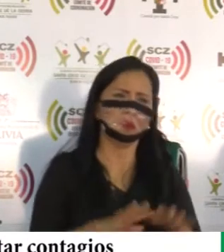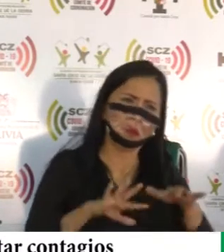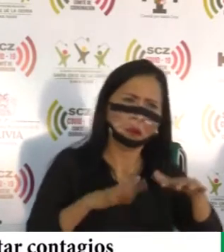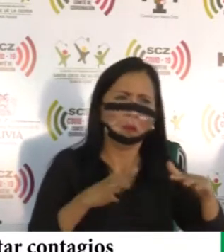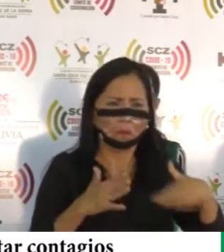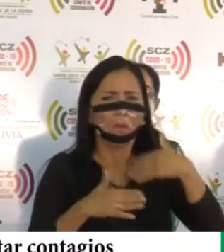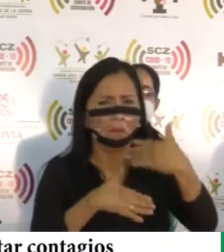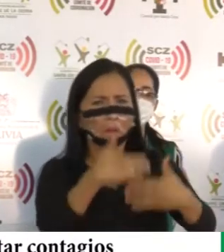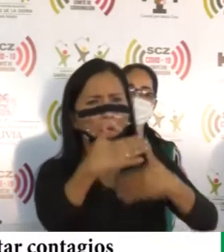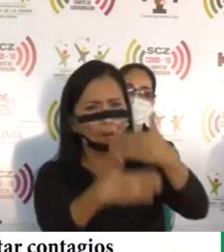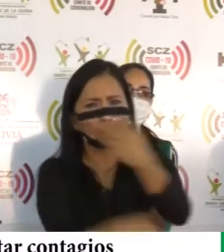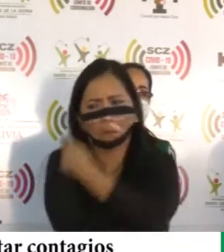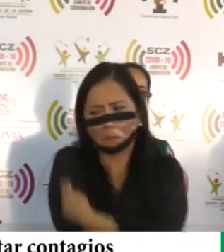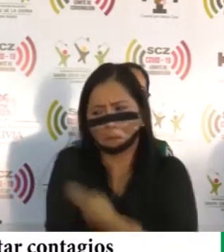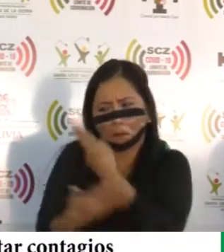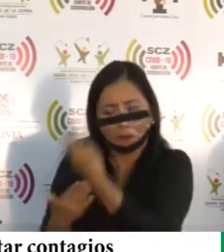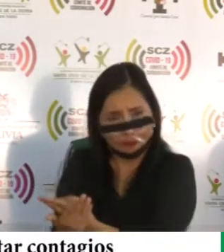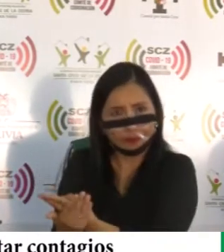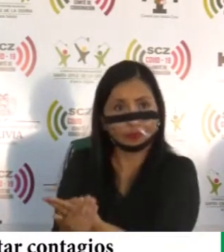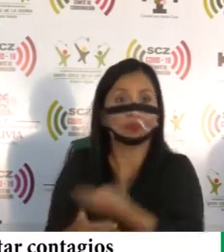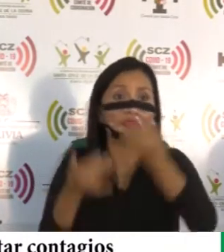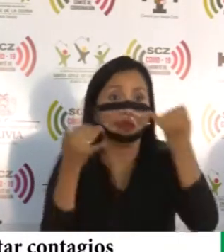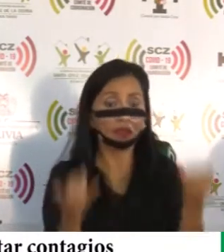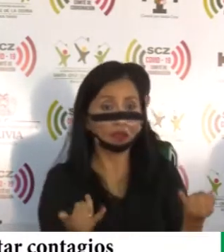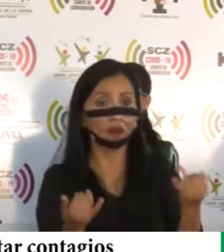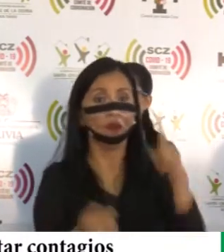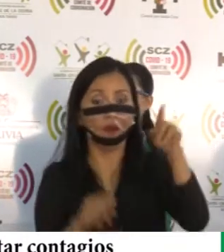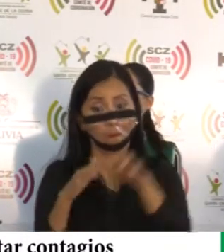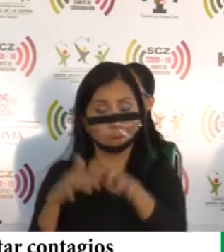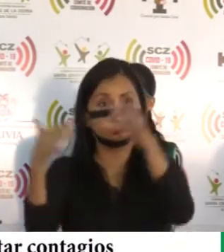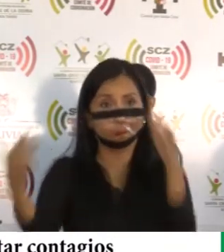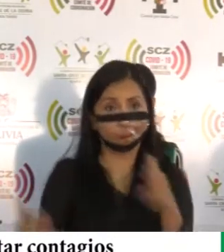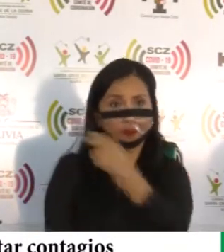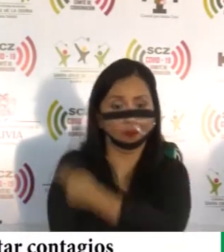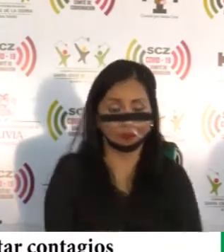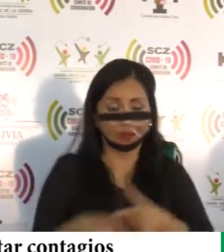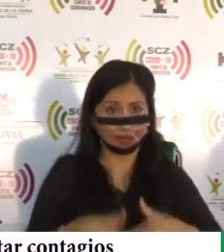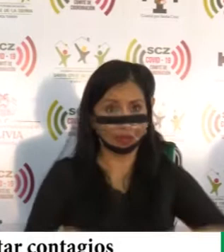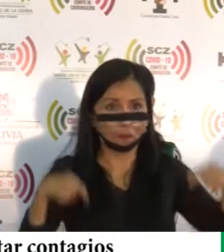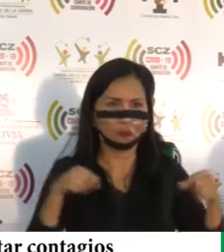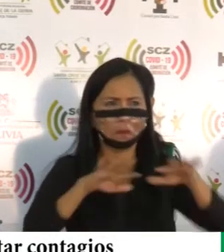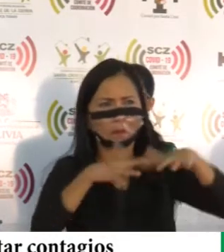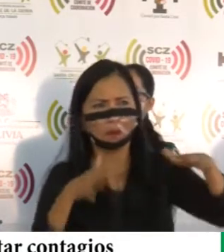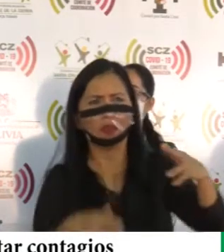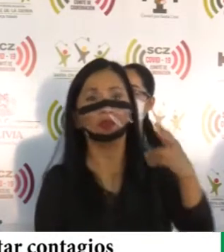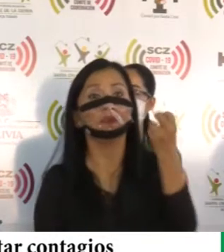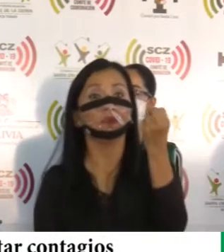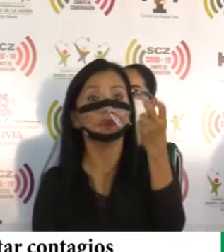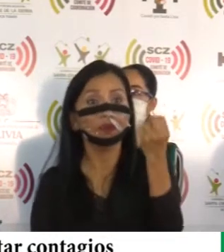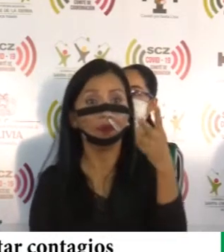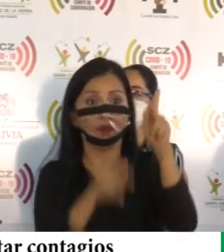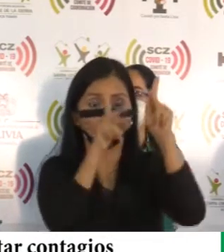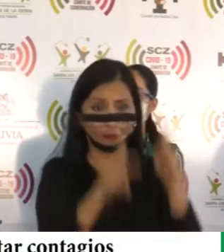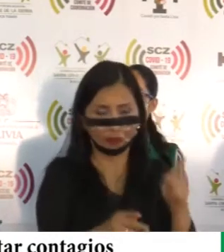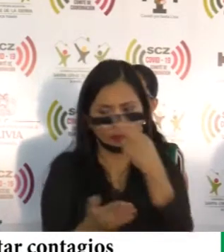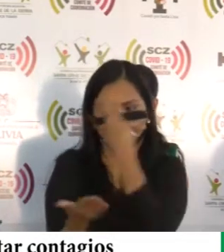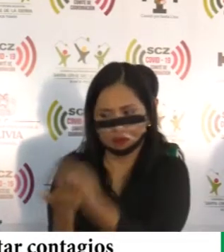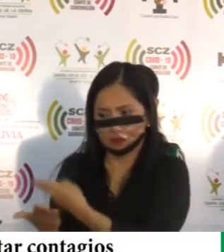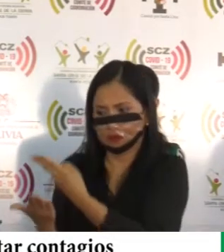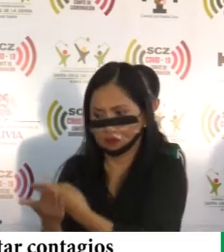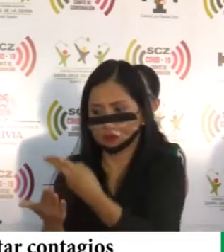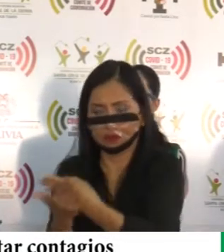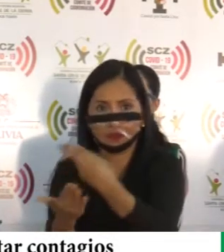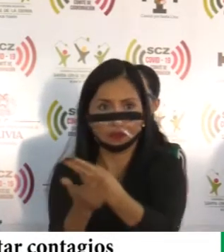muy buen avance de nuestras terapias intensivas. Actualmente en el domo japonés estamos alrededor de los 12 pacientes que están internados.